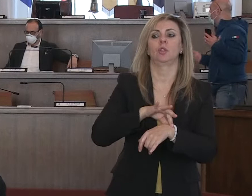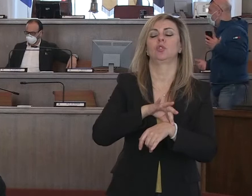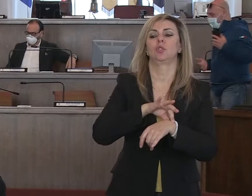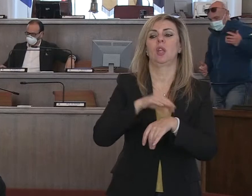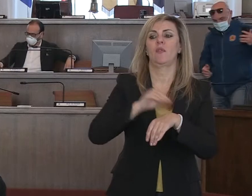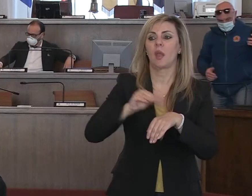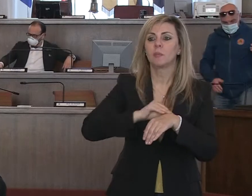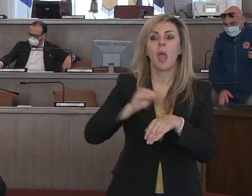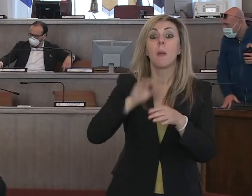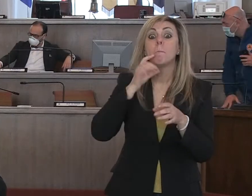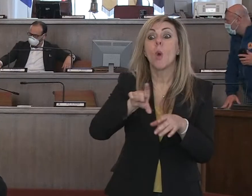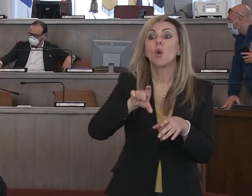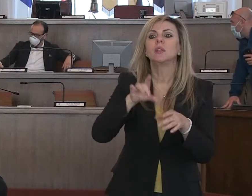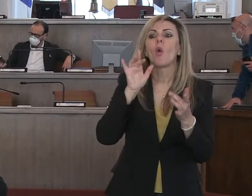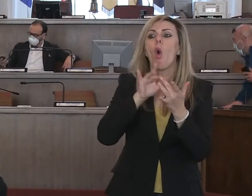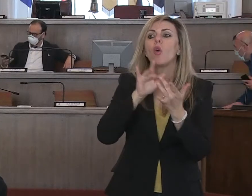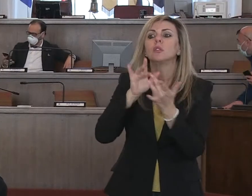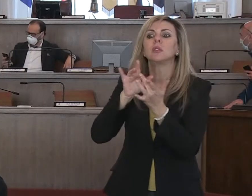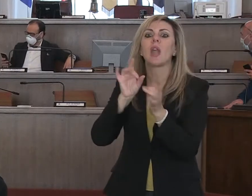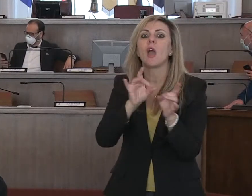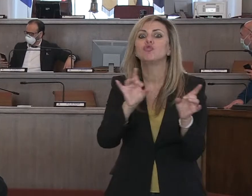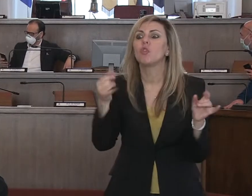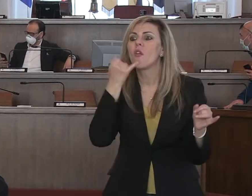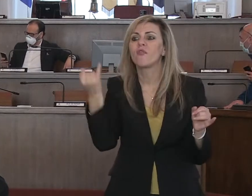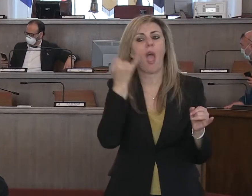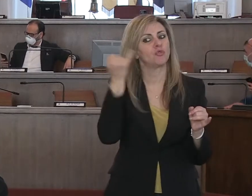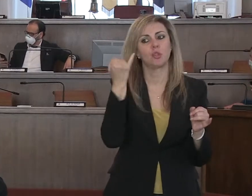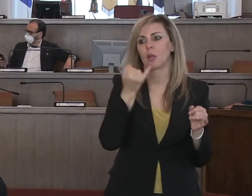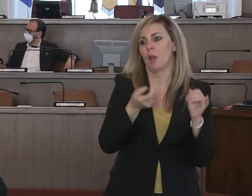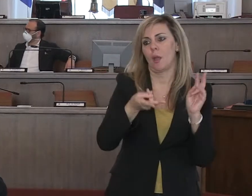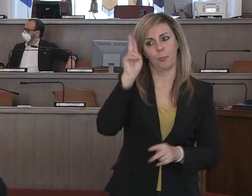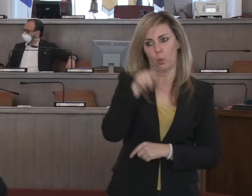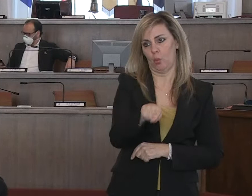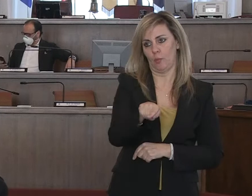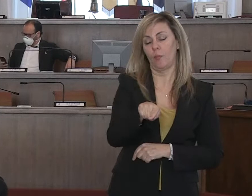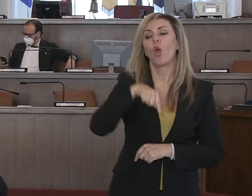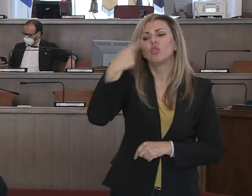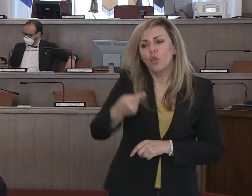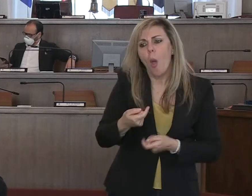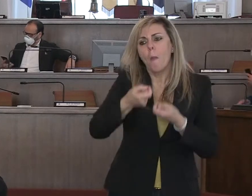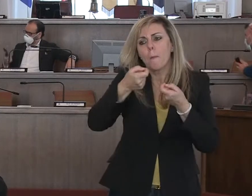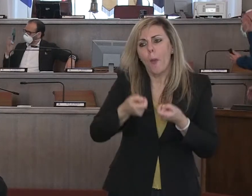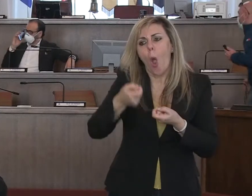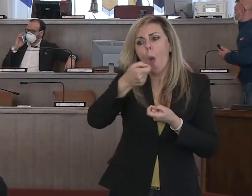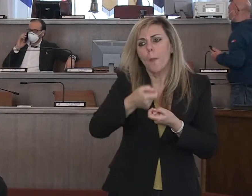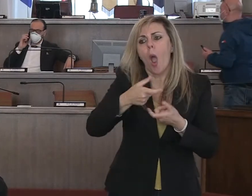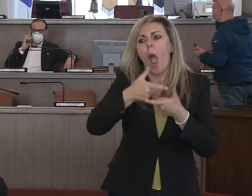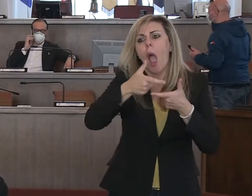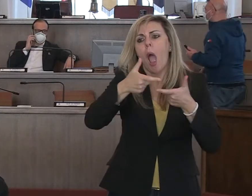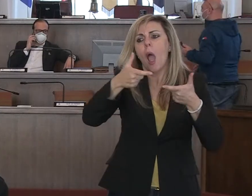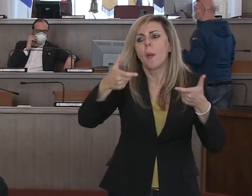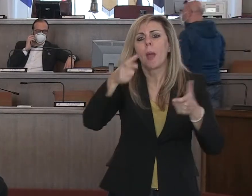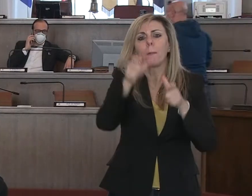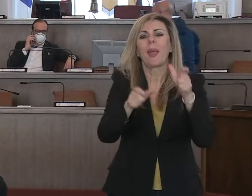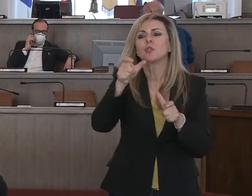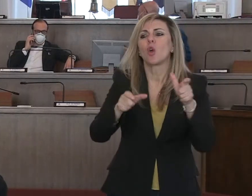con gli infettivi nell'ambito delle malattie infettive e poi piano piano estenderlo a tutto il